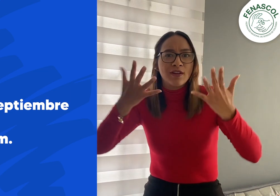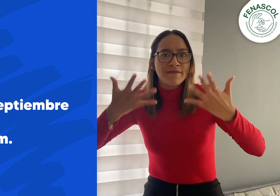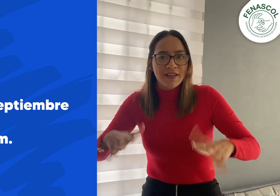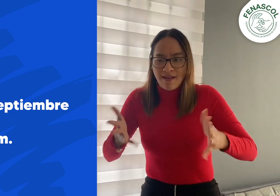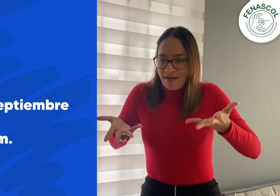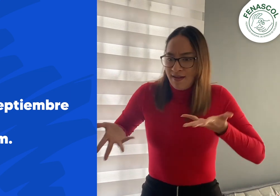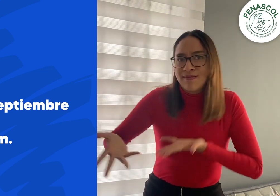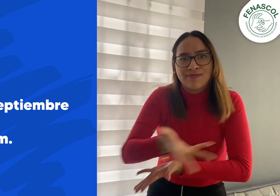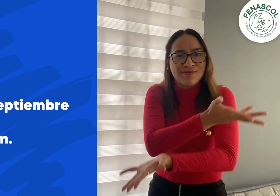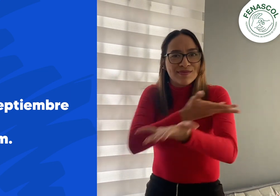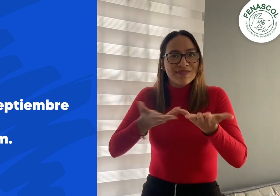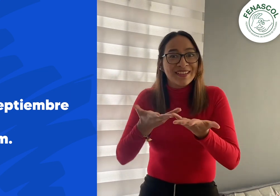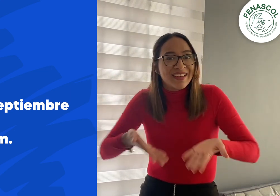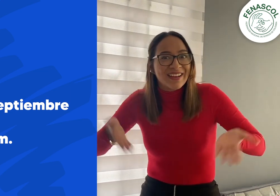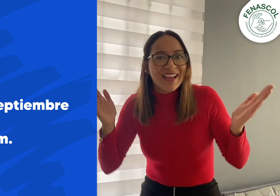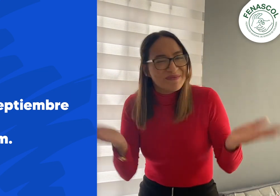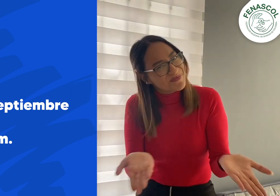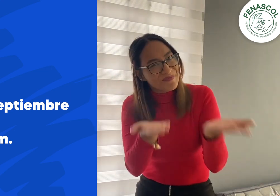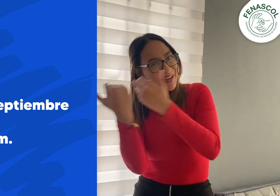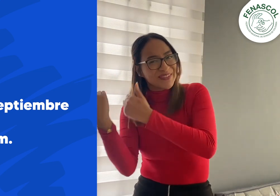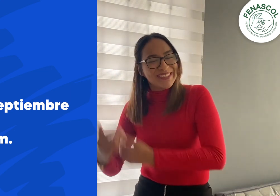Es un espacio de diálogo. No se lo pierdan.